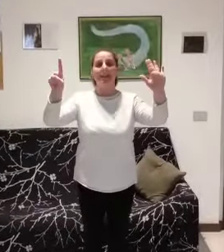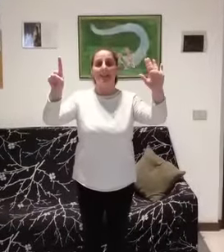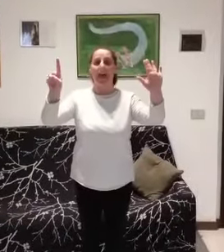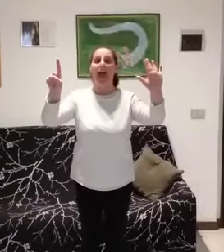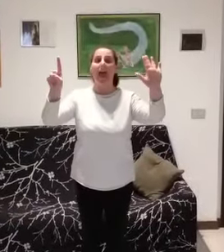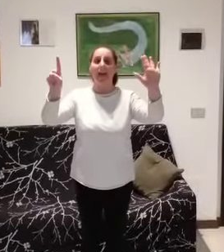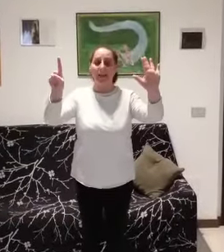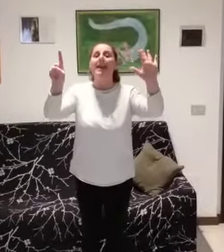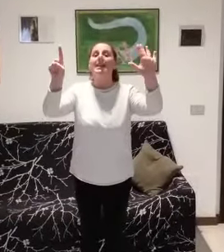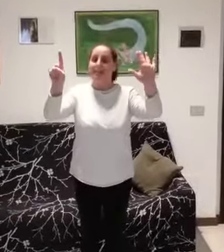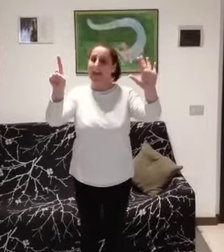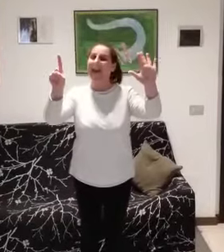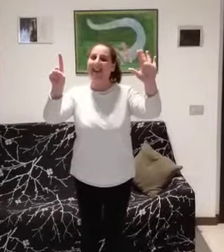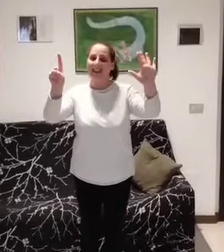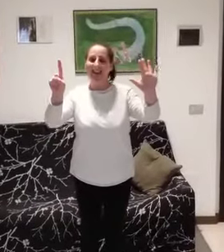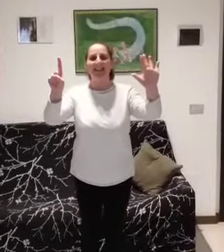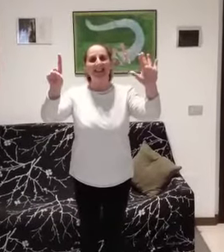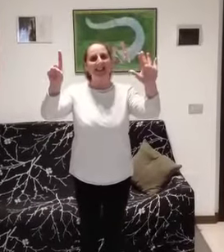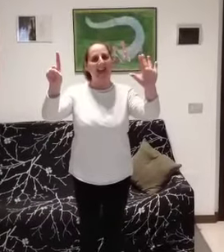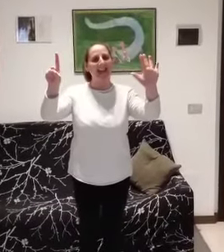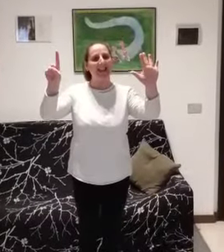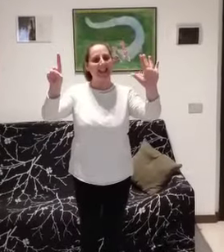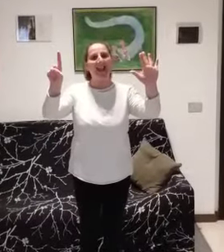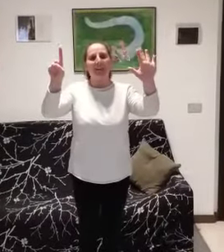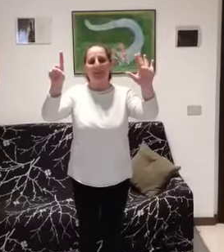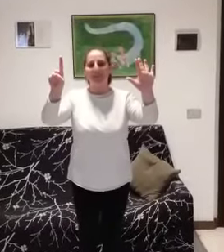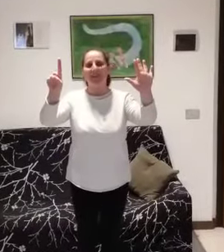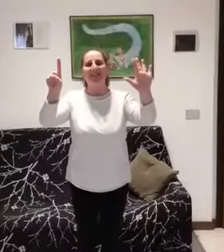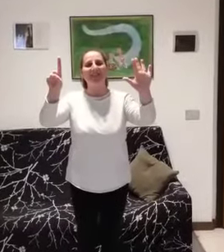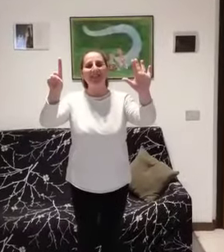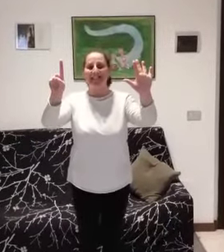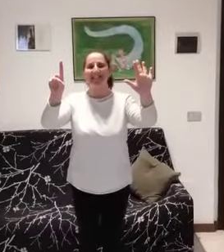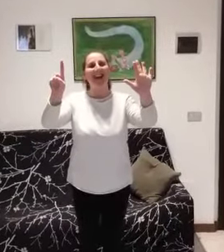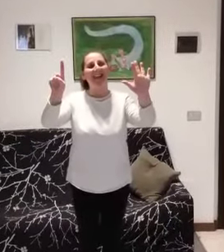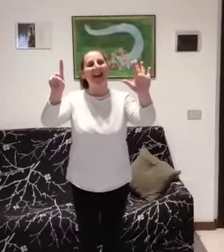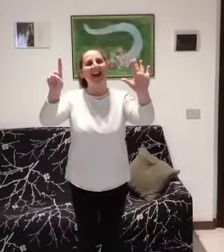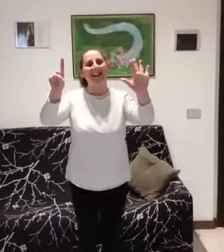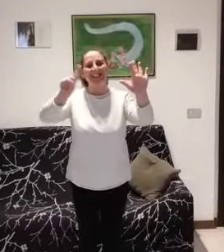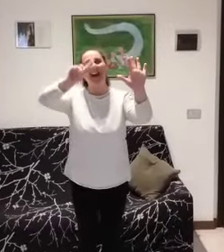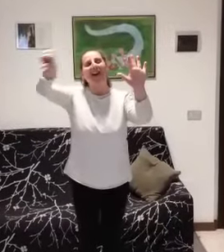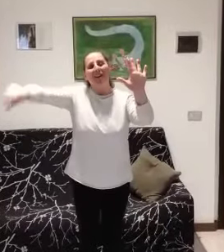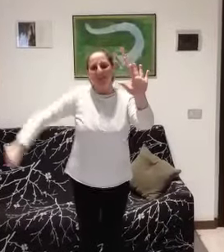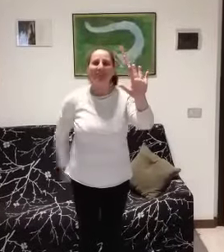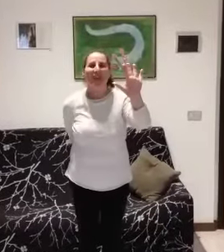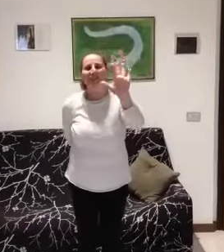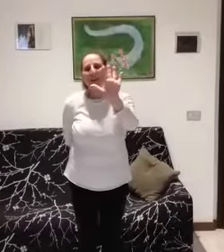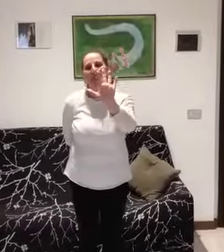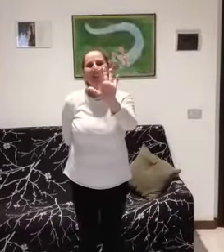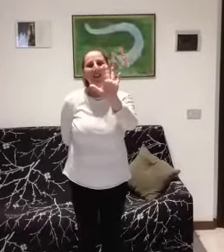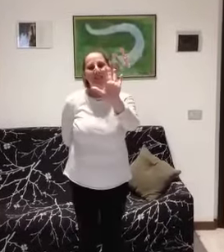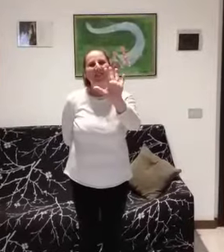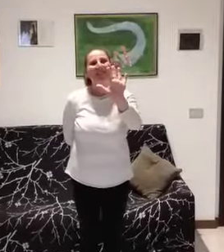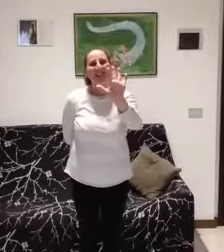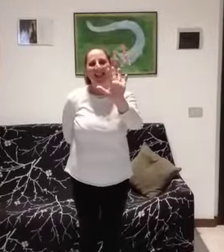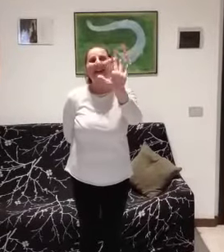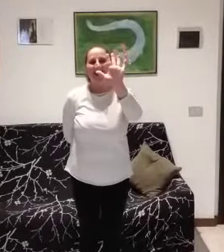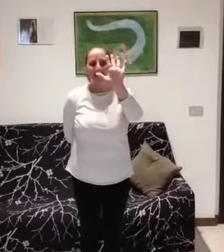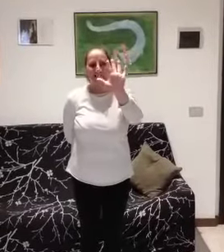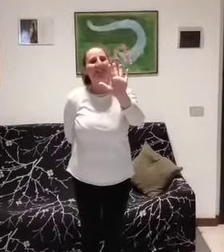sei, sei gallinelle, rubarono l'insalata, una andò in prigione, e sono